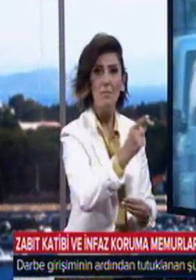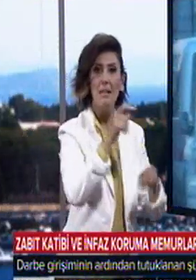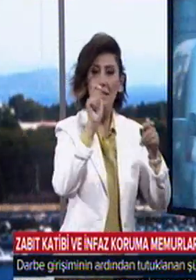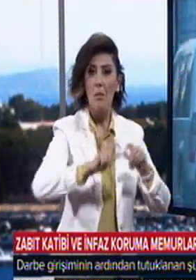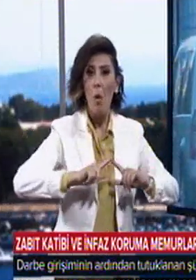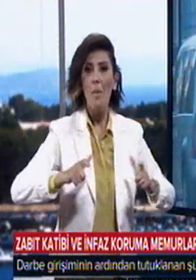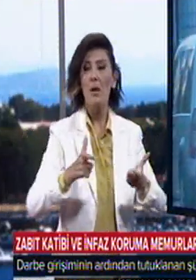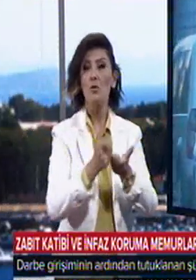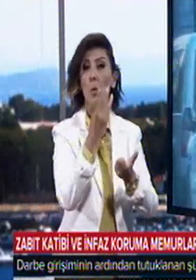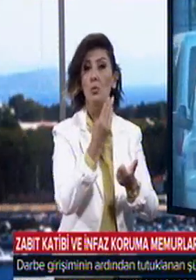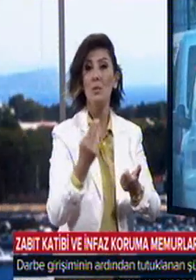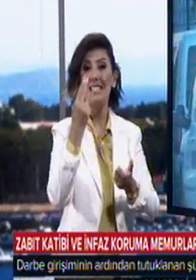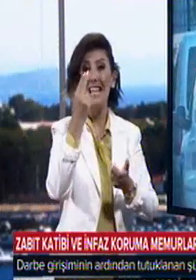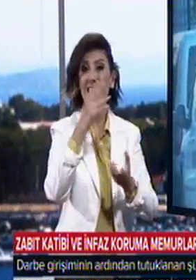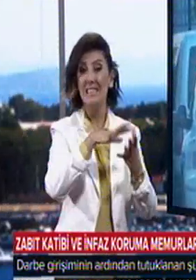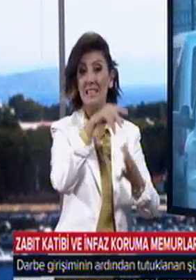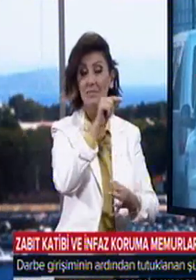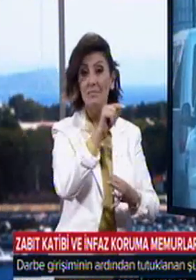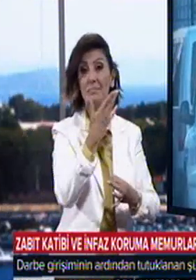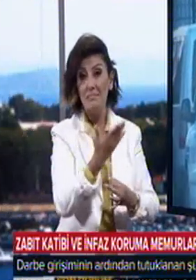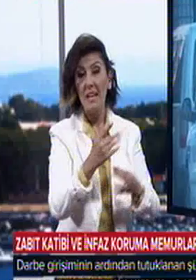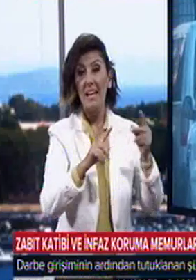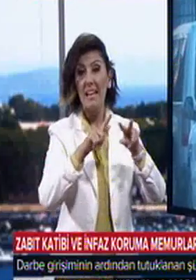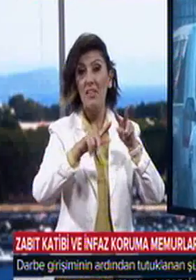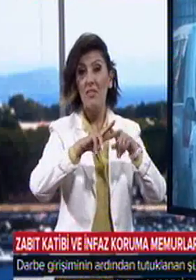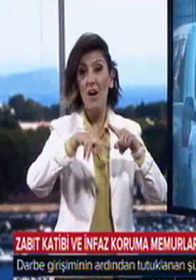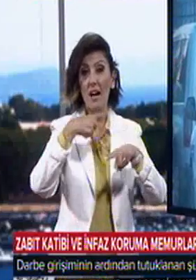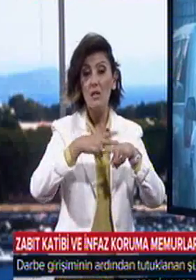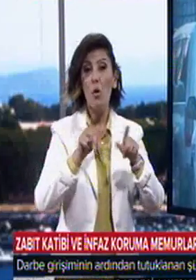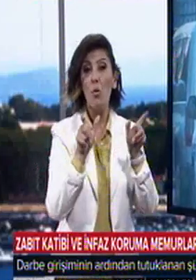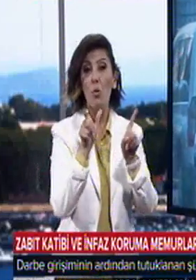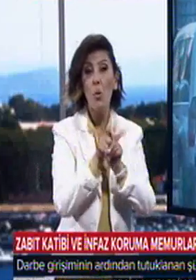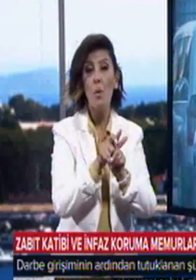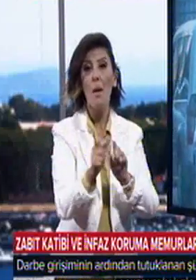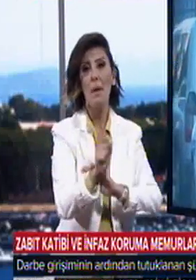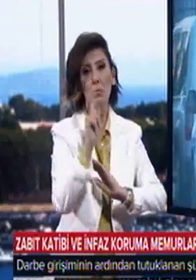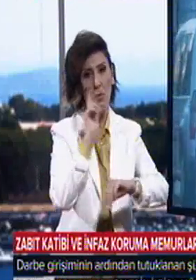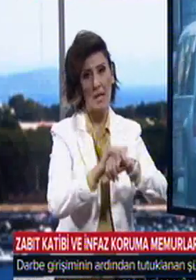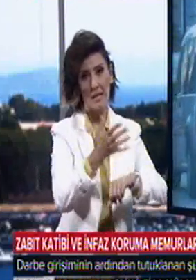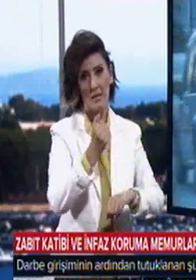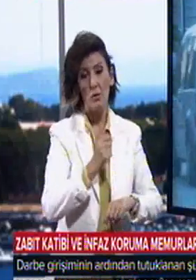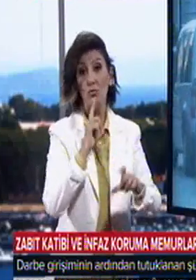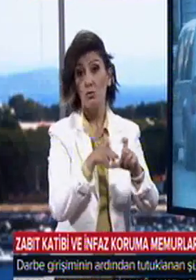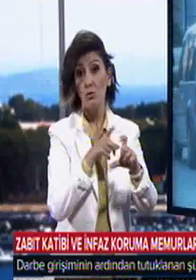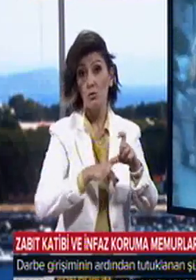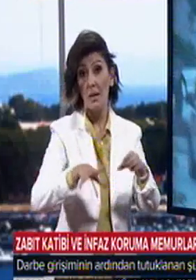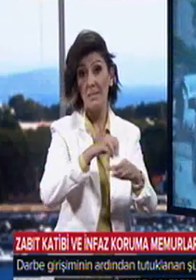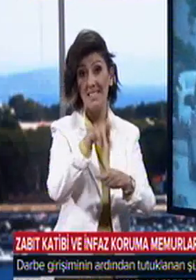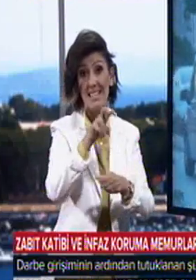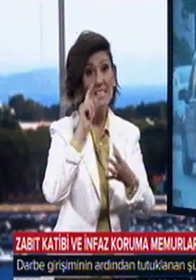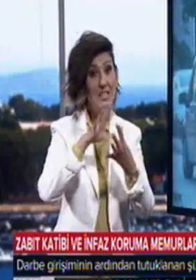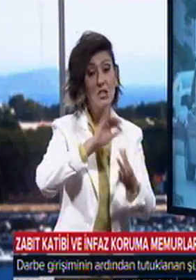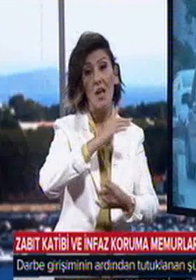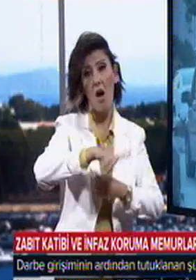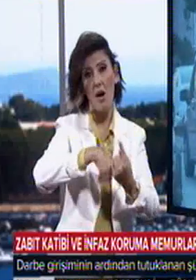düzenlenen operasyonda 37 zabıt katibi ve infaz koruma memuru gözaltına alındı. Soruşturma kapsamında 8